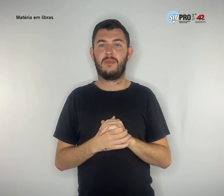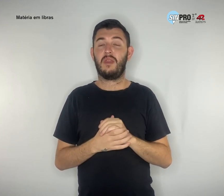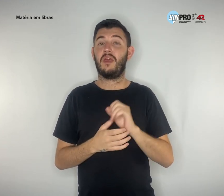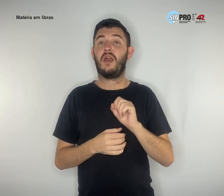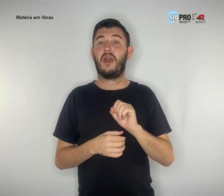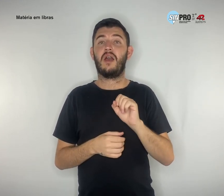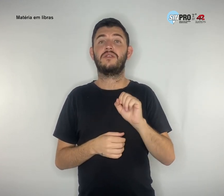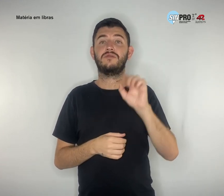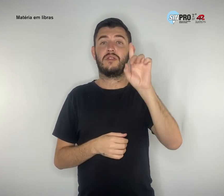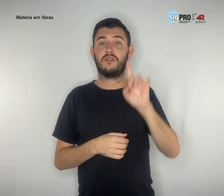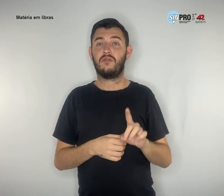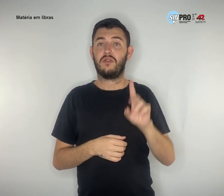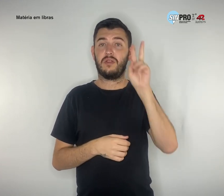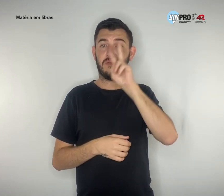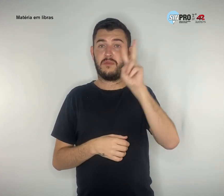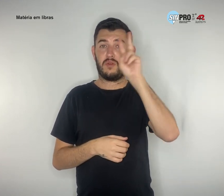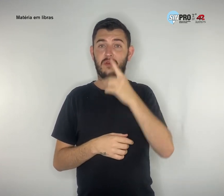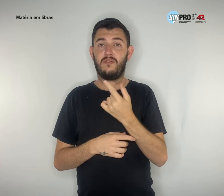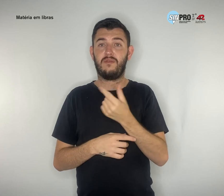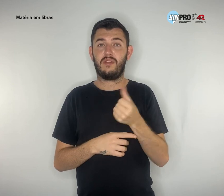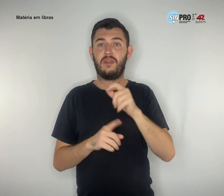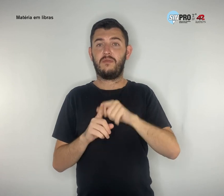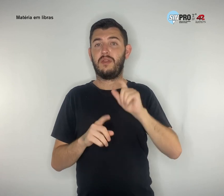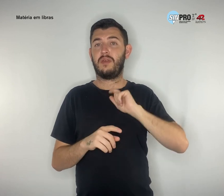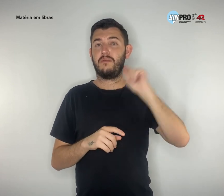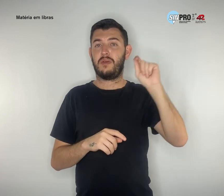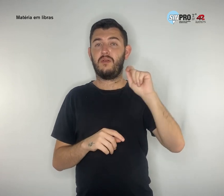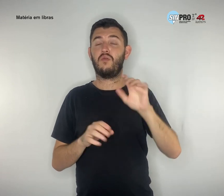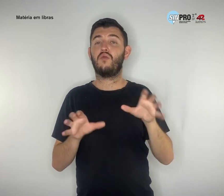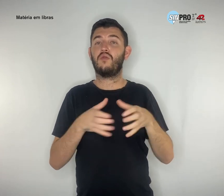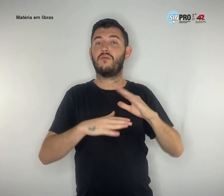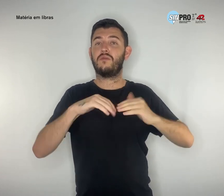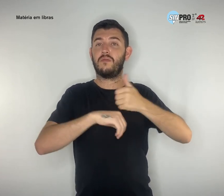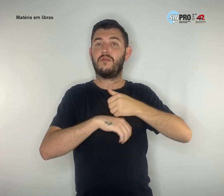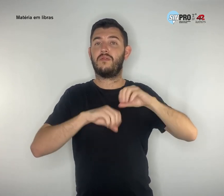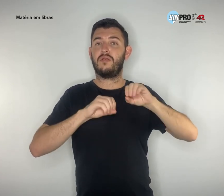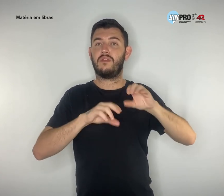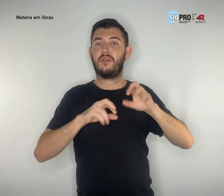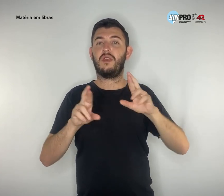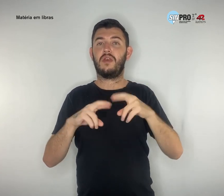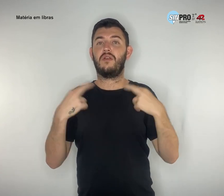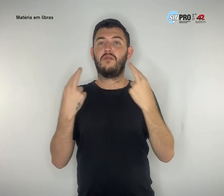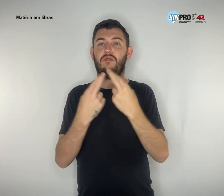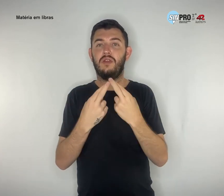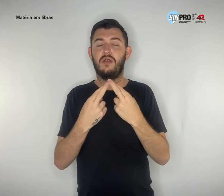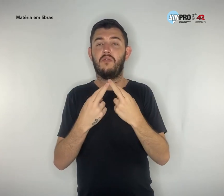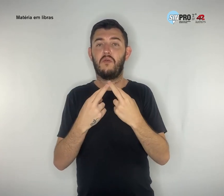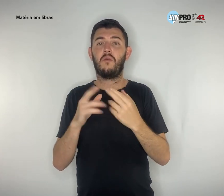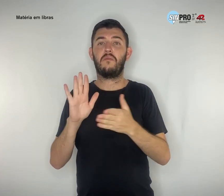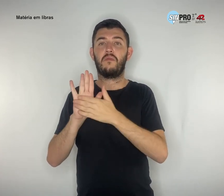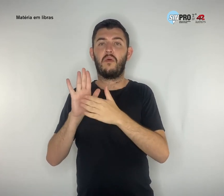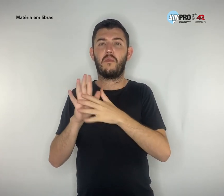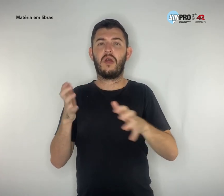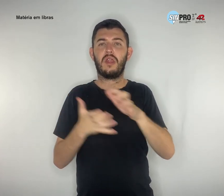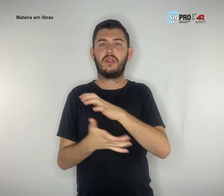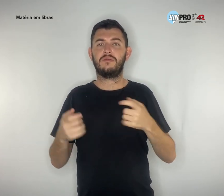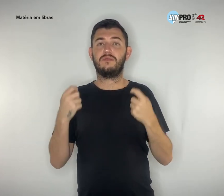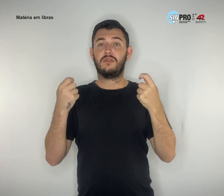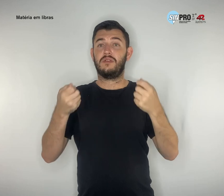abril, a categoria tem nova Assembleia Geral com indicativo de greve, e afirmou que a pauta não gira